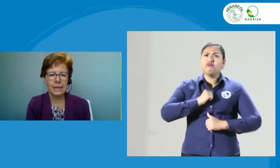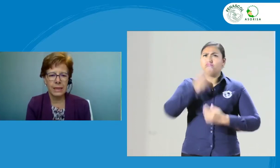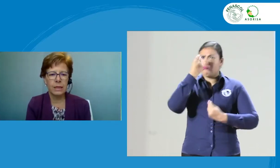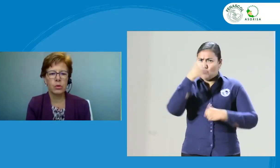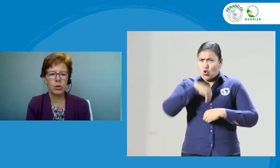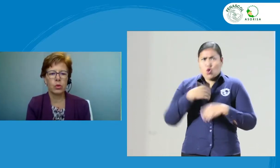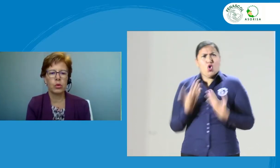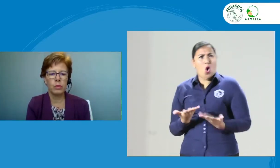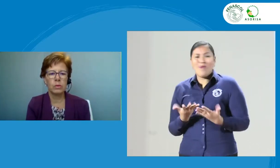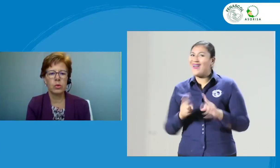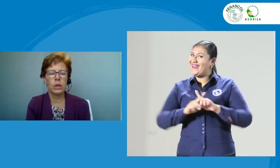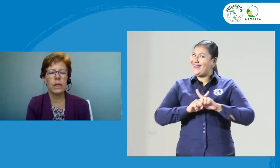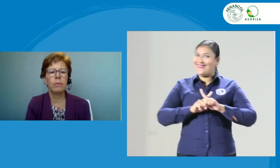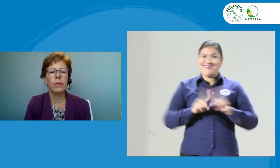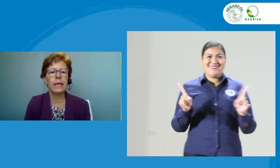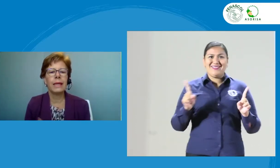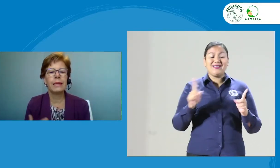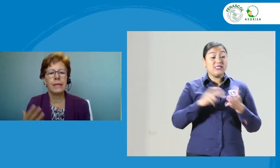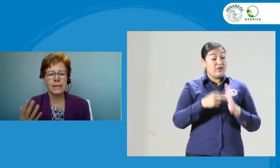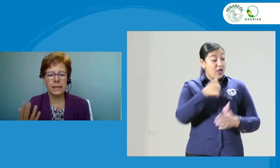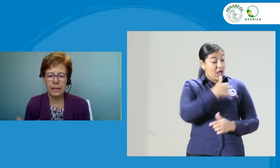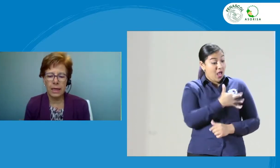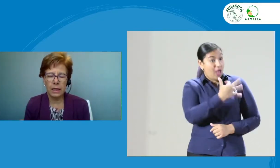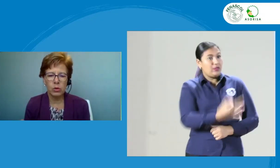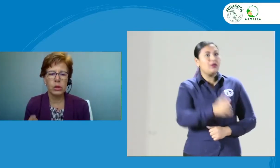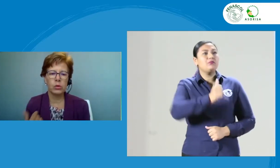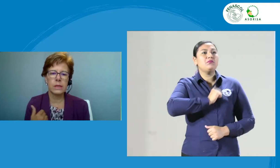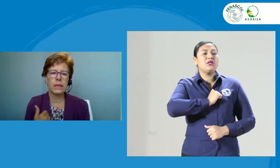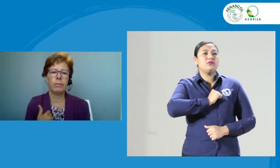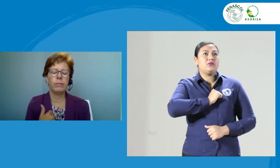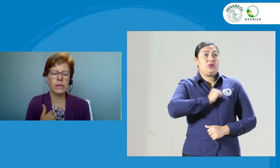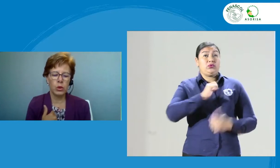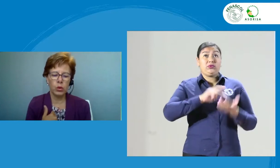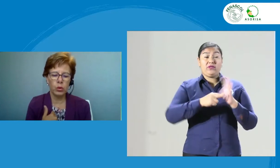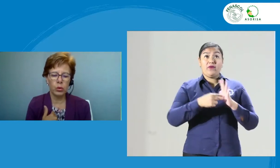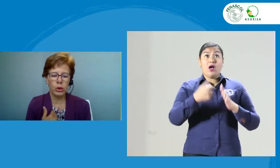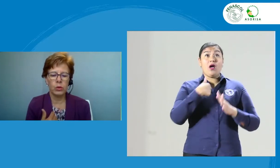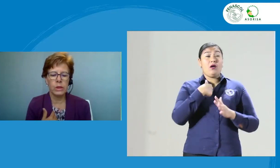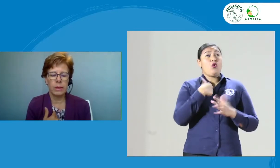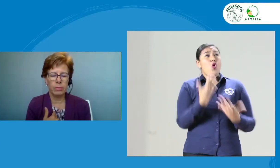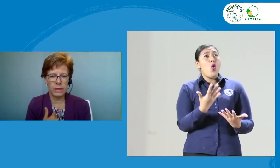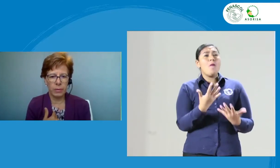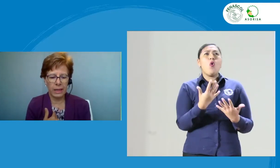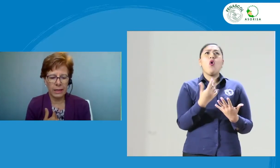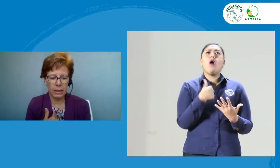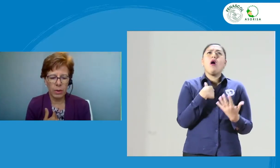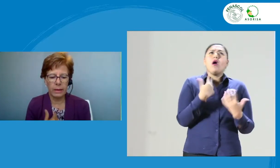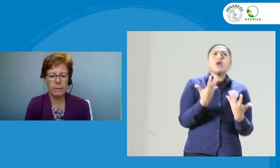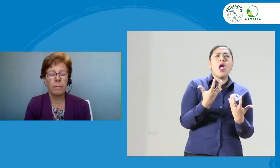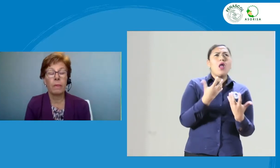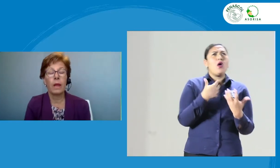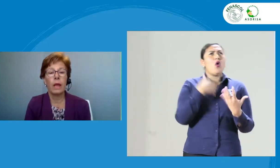ético va más allá de nosotros mismos. Implica descentrarnos de nuestra visión o de nuestra perspectiva.